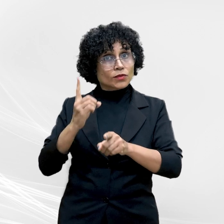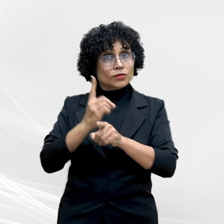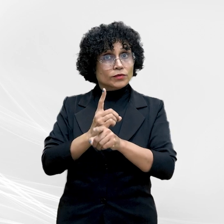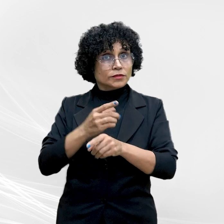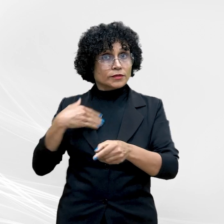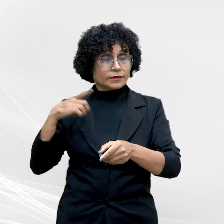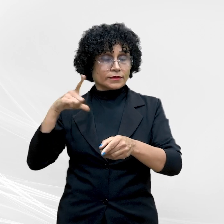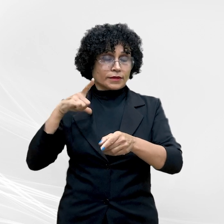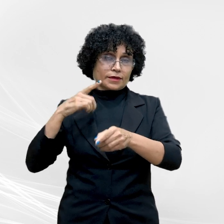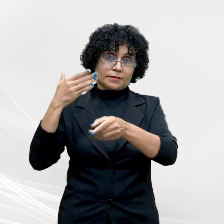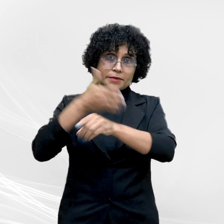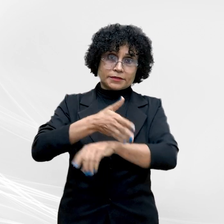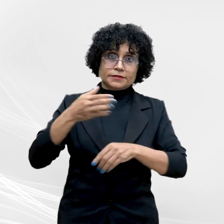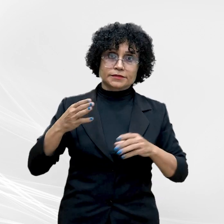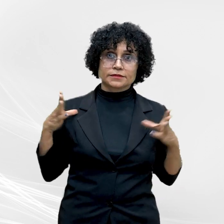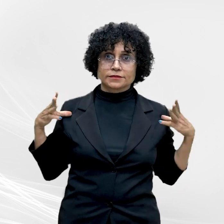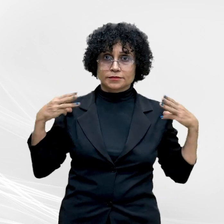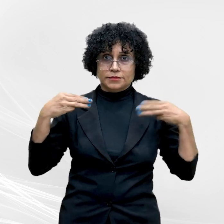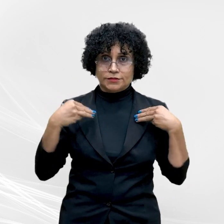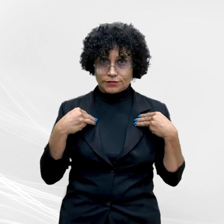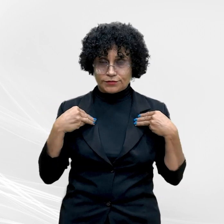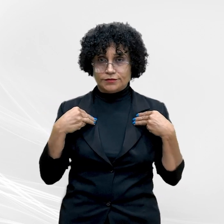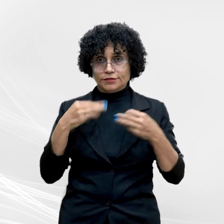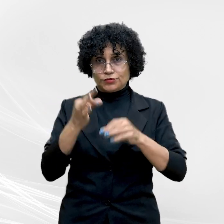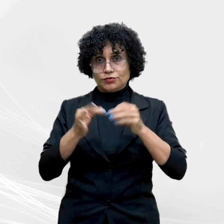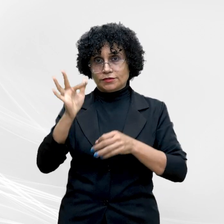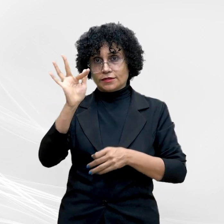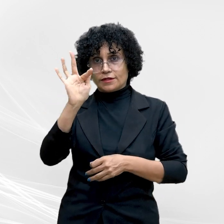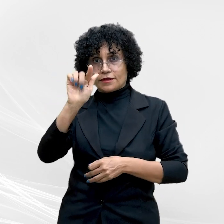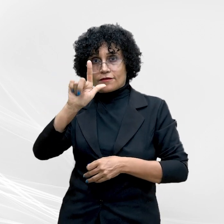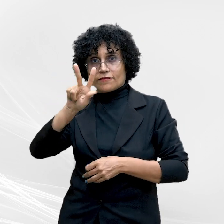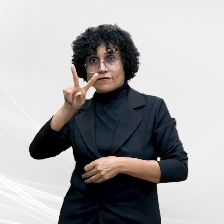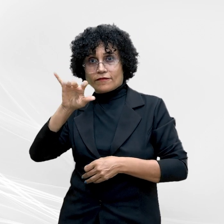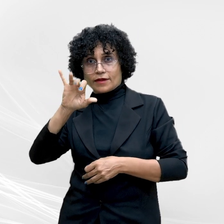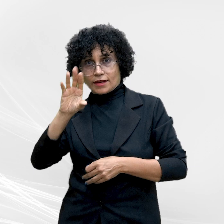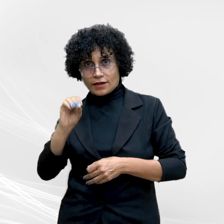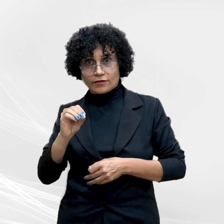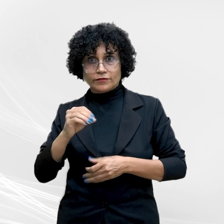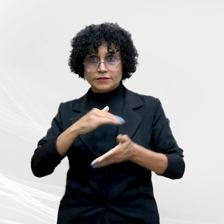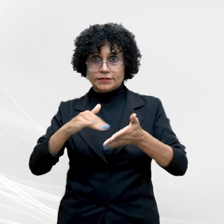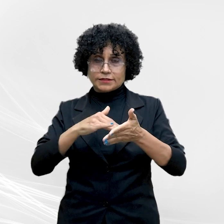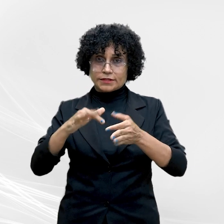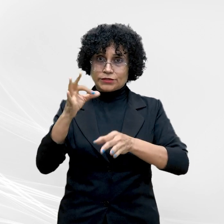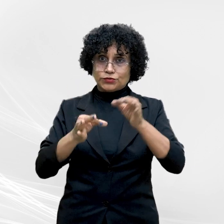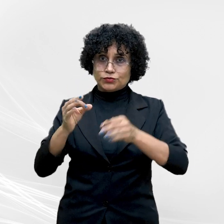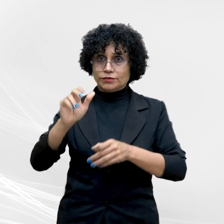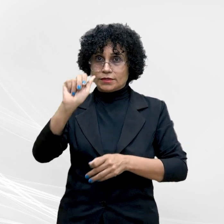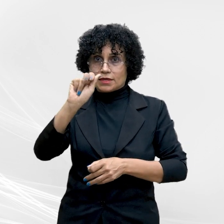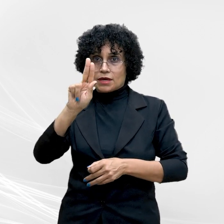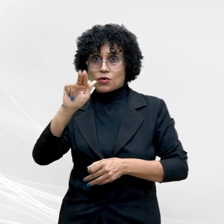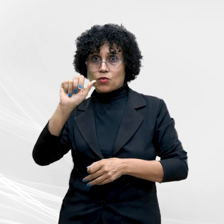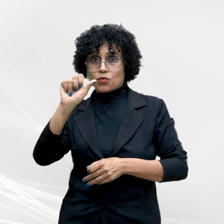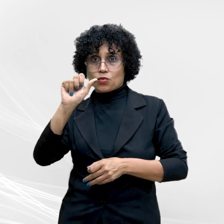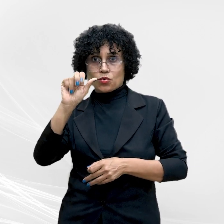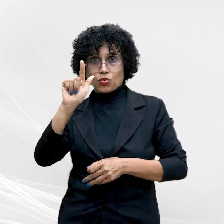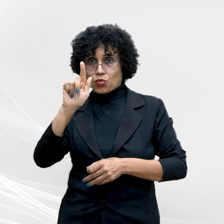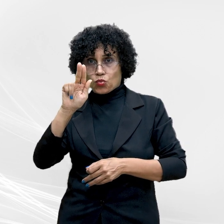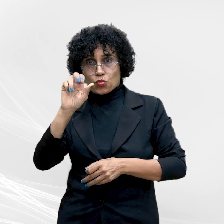participação do ministro da Justiça, Flavio Dino, do secretário nacional de Justiça, Augusto Arruda Botelho, do secretário nacional